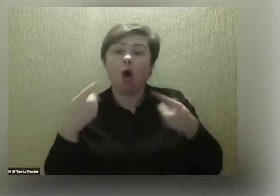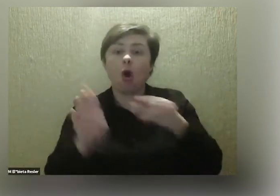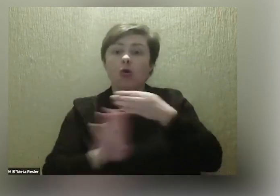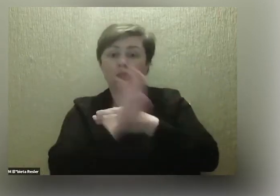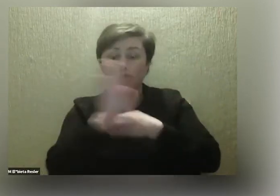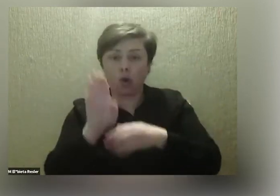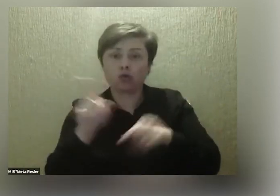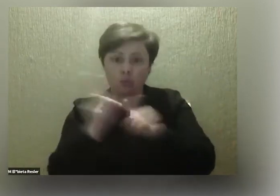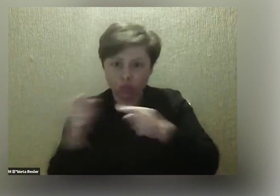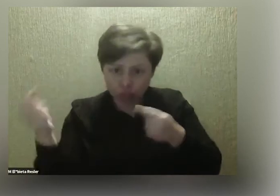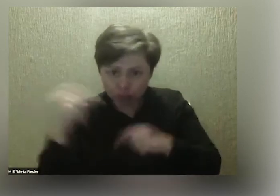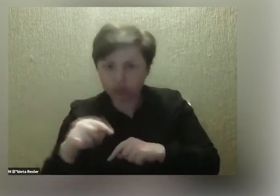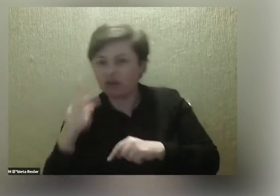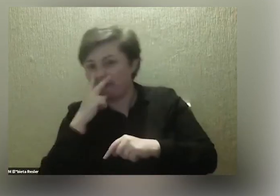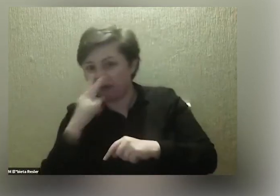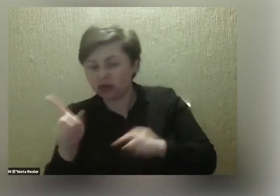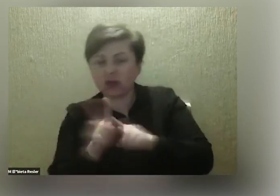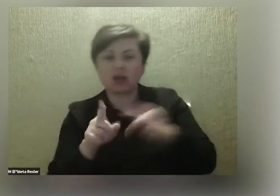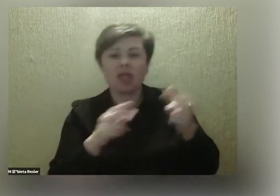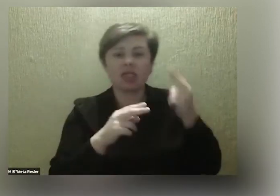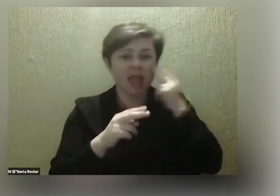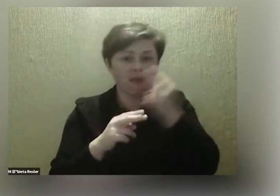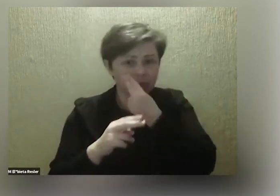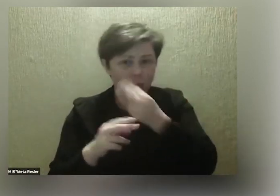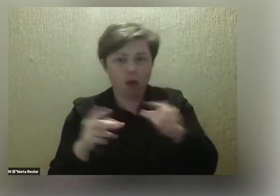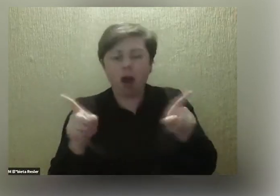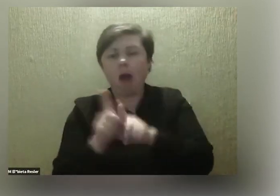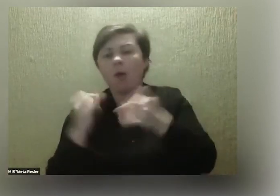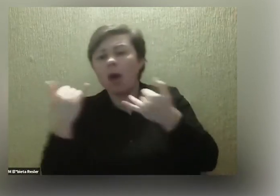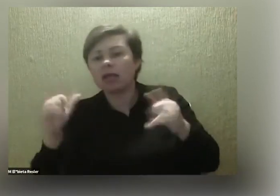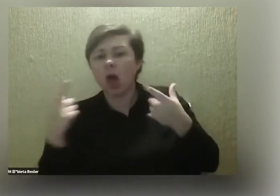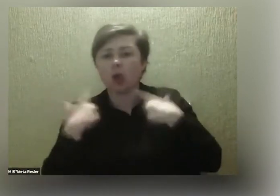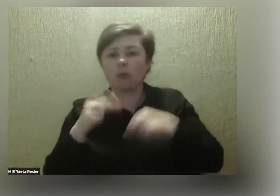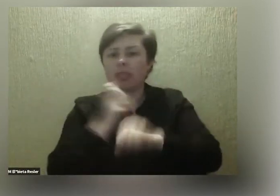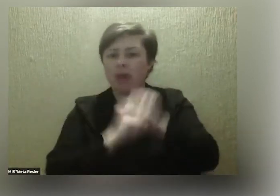udział zarówno osoby widzące, jak i niewidome, czy jakiekolwiek inne?